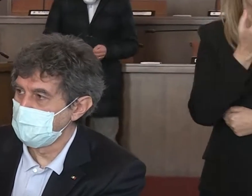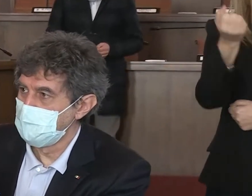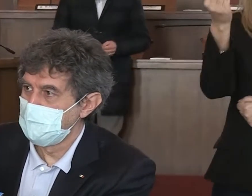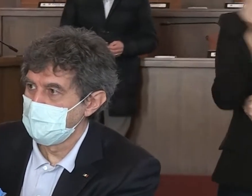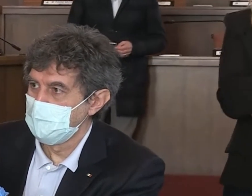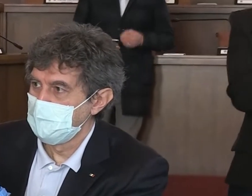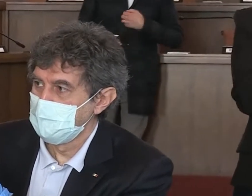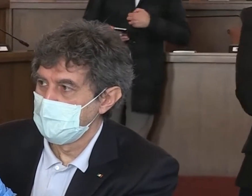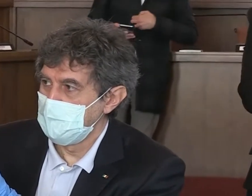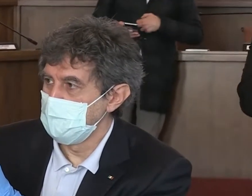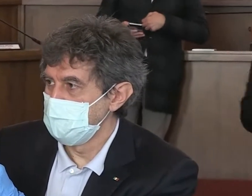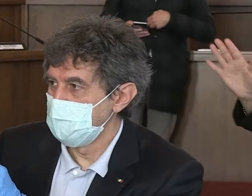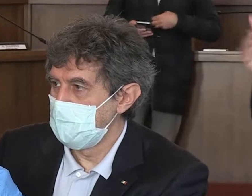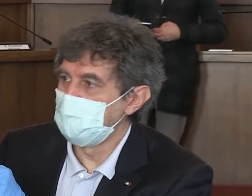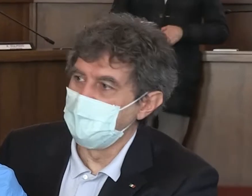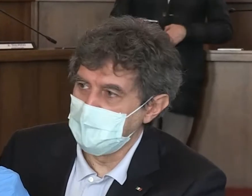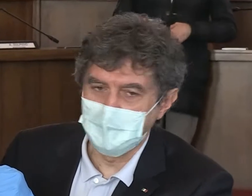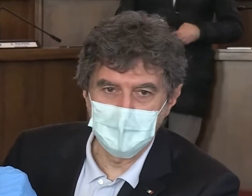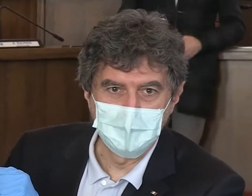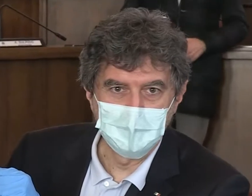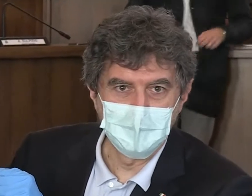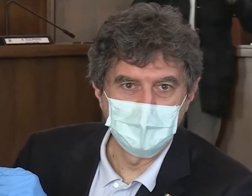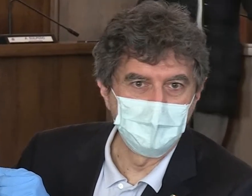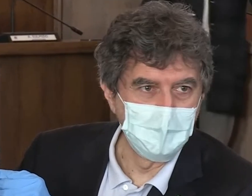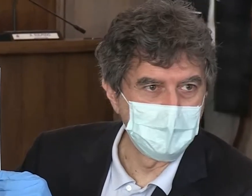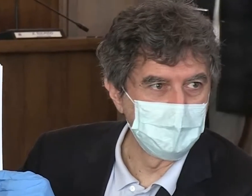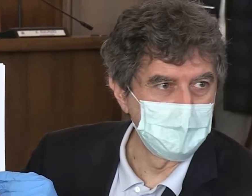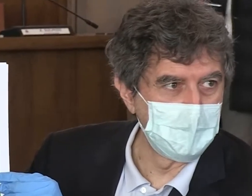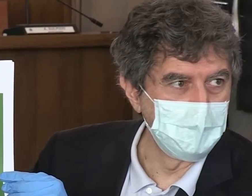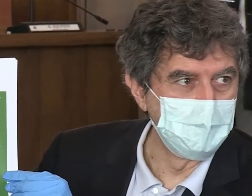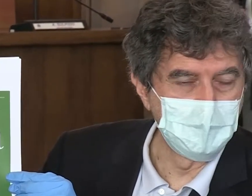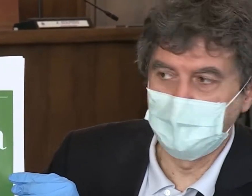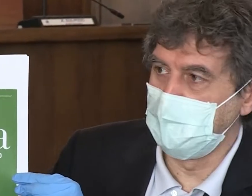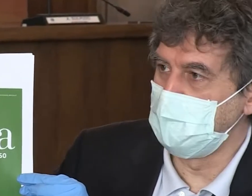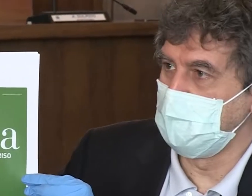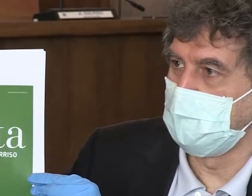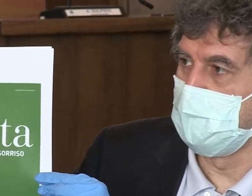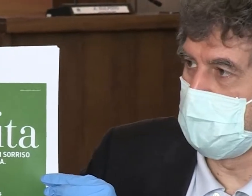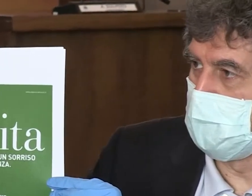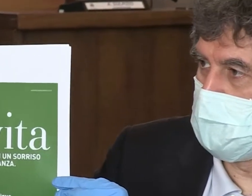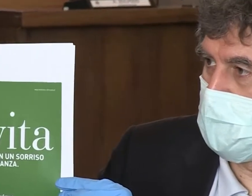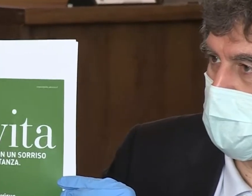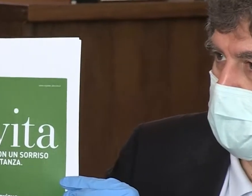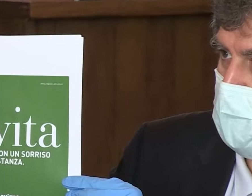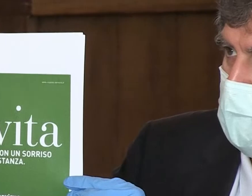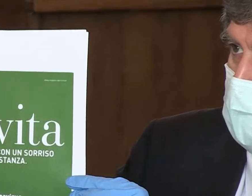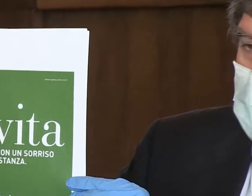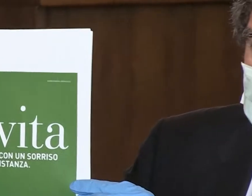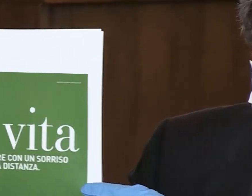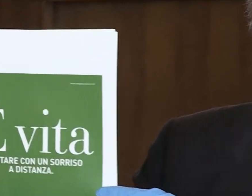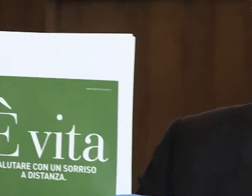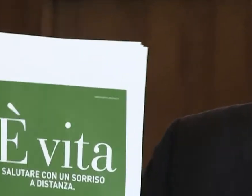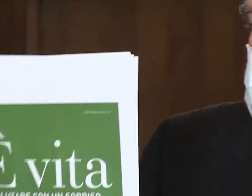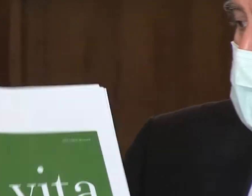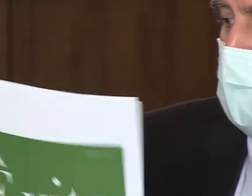e evita invece adottare i comportamenti virtuosi e i comportamenti